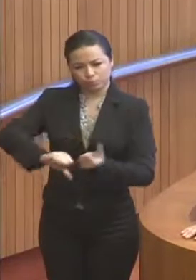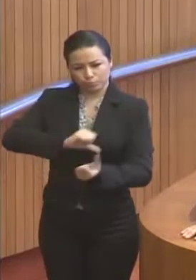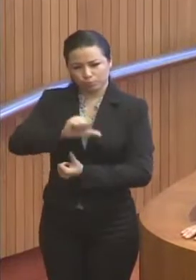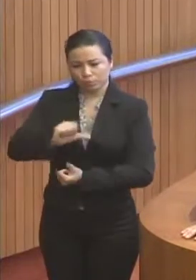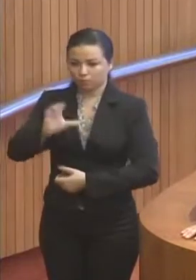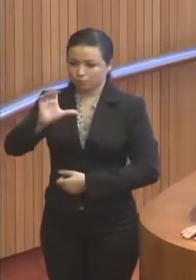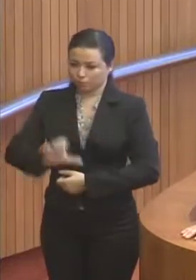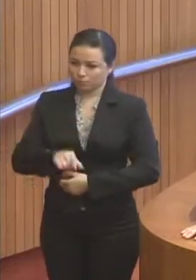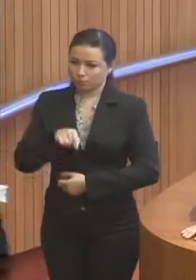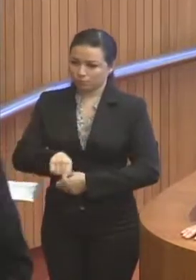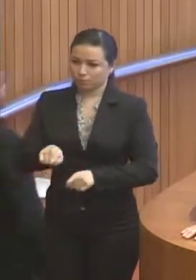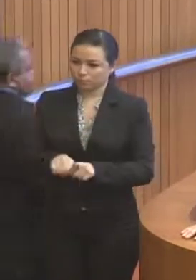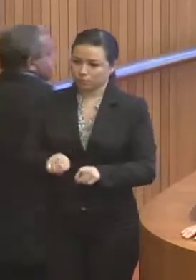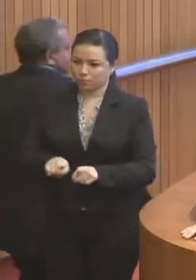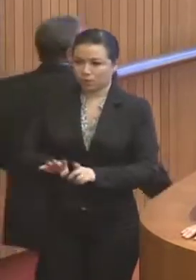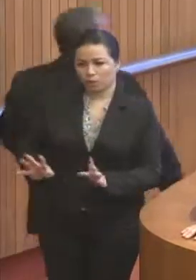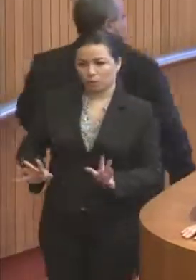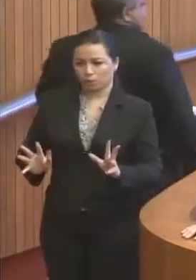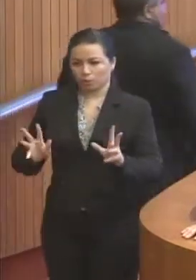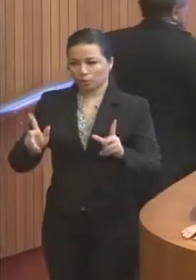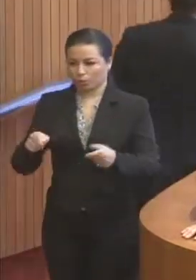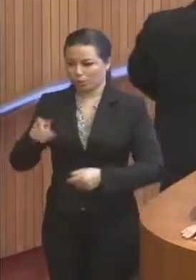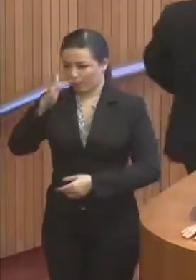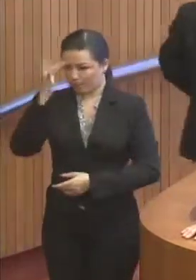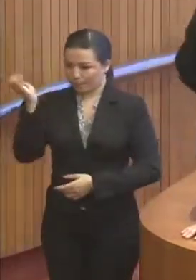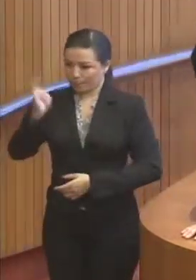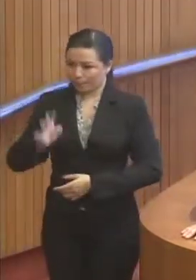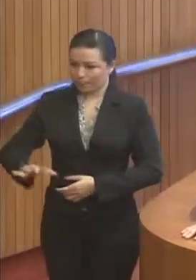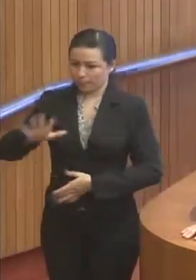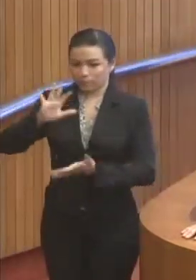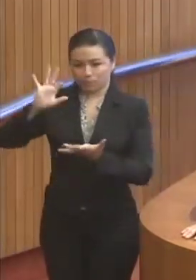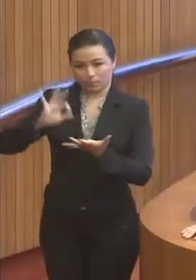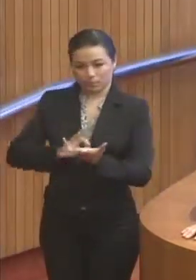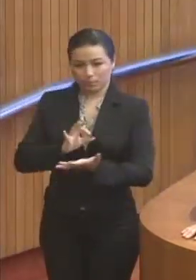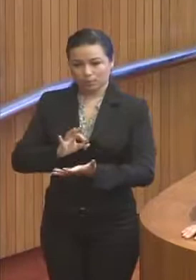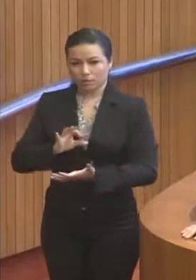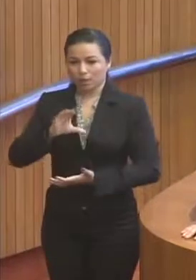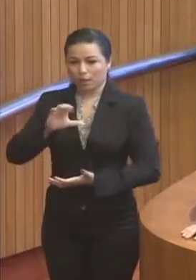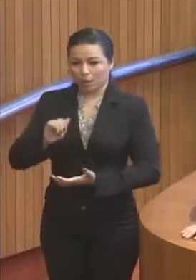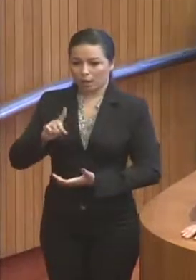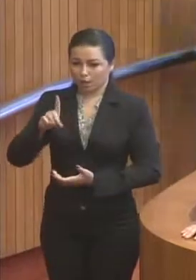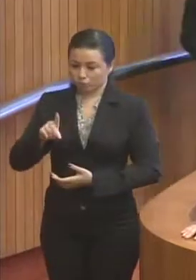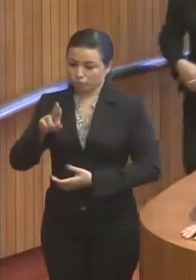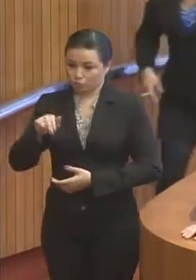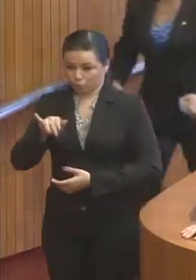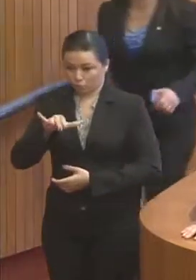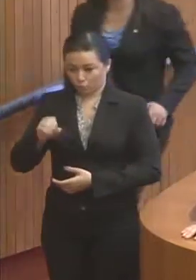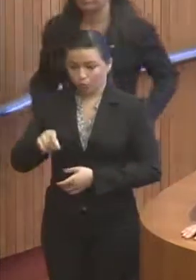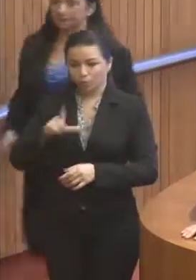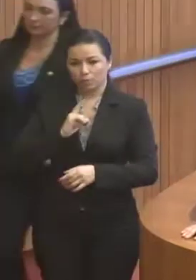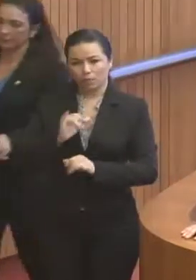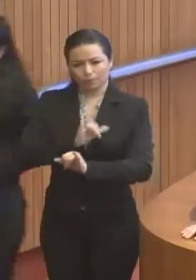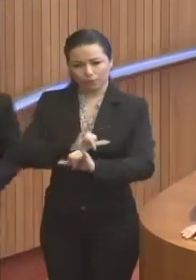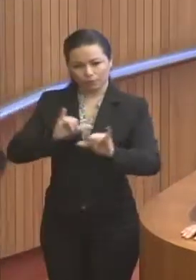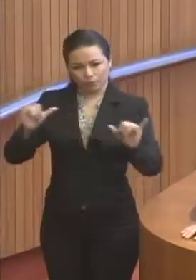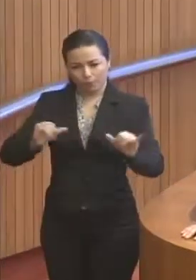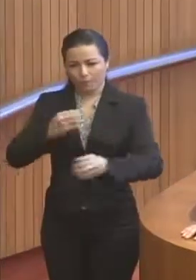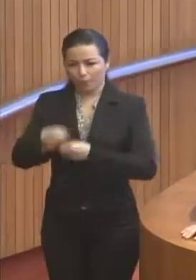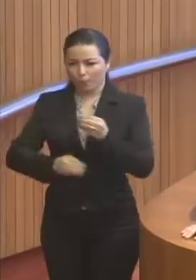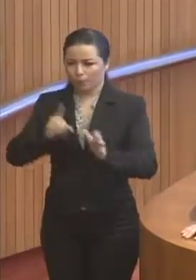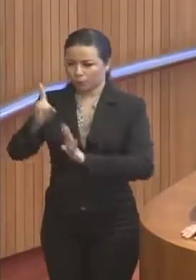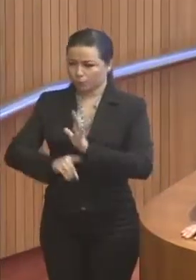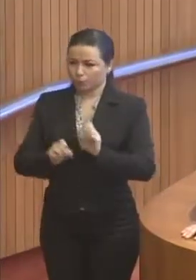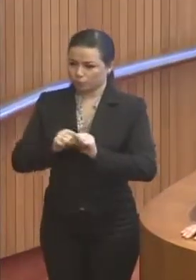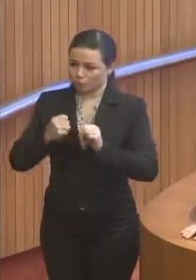cidadã, em que todos os brasileiros inscritos no Cadastro Único sejam informados anualmente de seus direitos